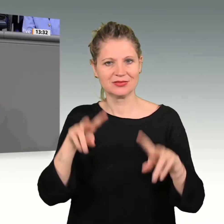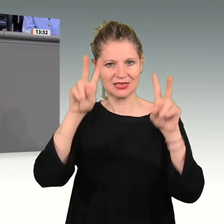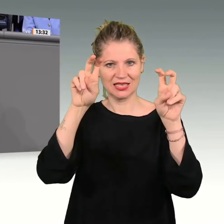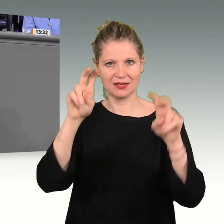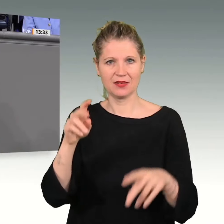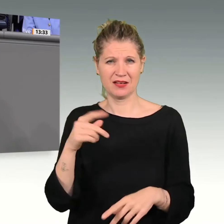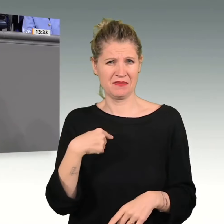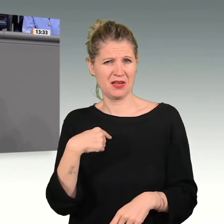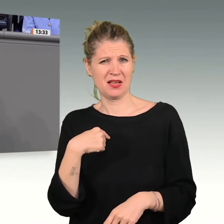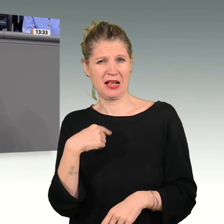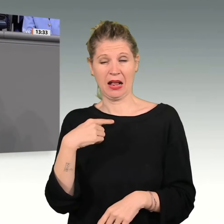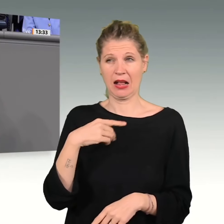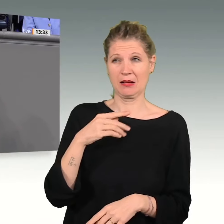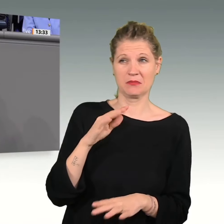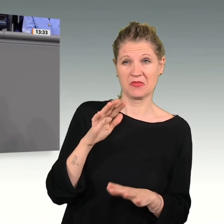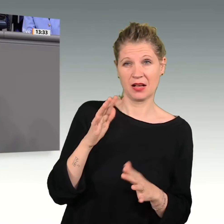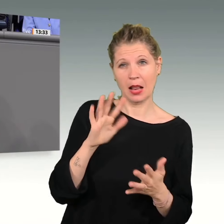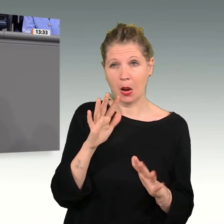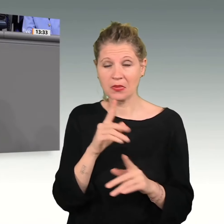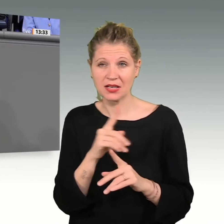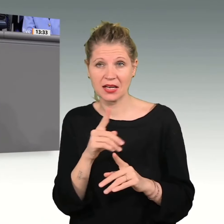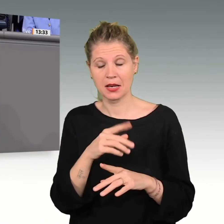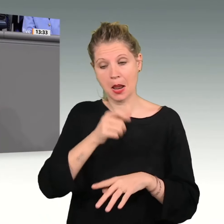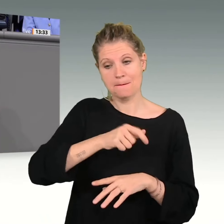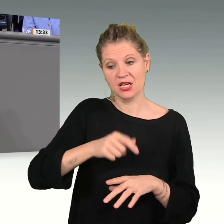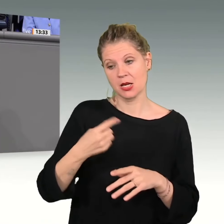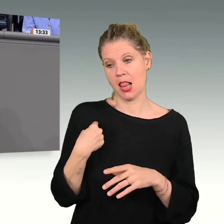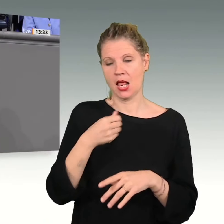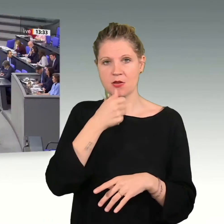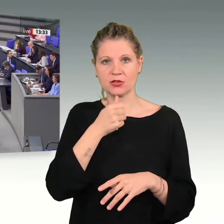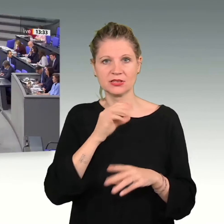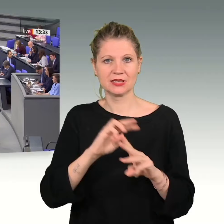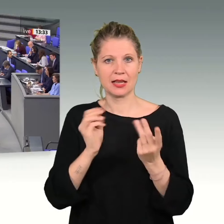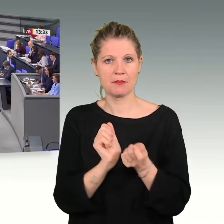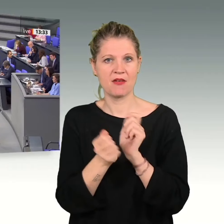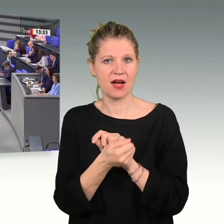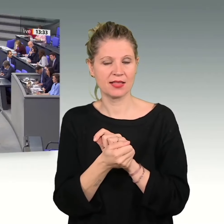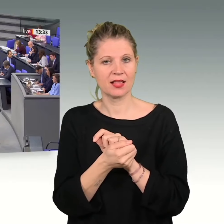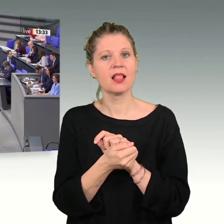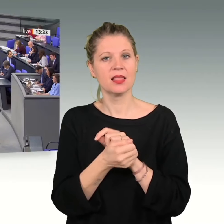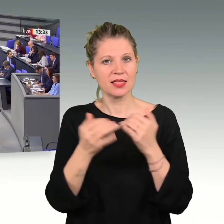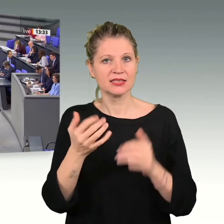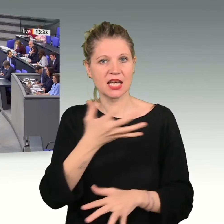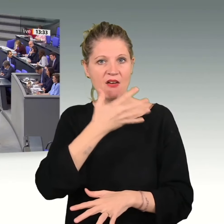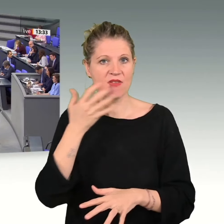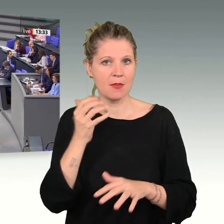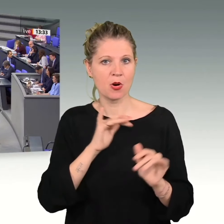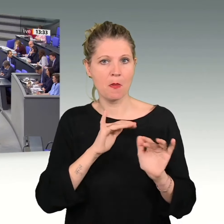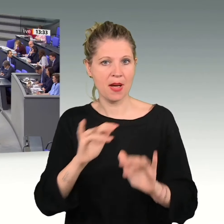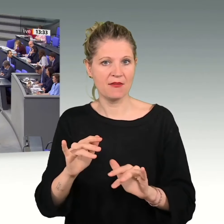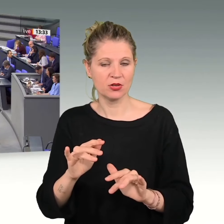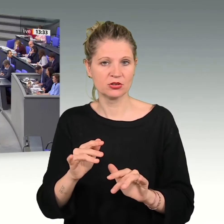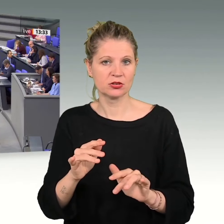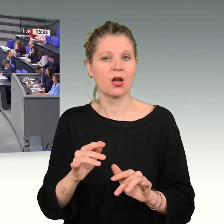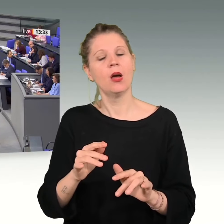dass der Mensch den jüngsten Klimawandel, insbesondere die gegenwärtige Erwärmung, maßgeblich beeinflusst hat oder gar steuern könnte.